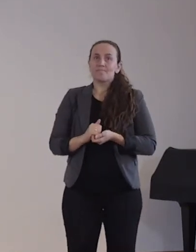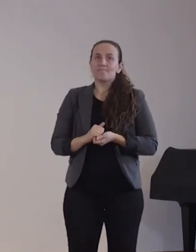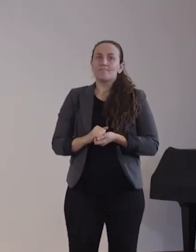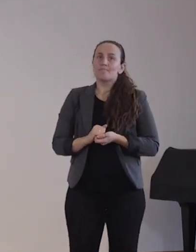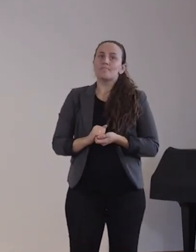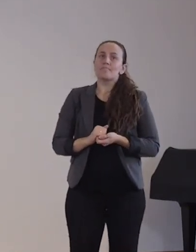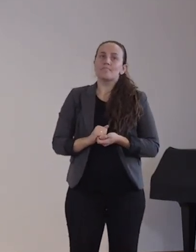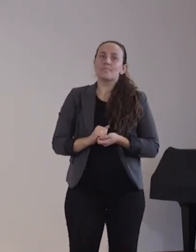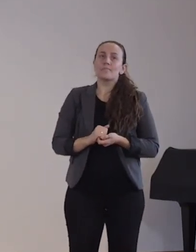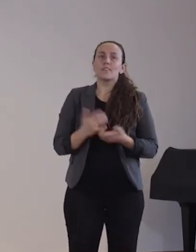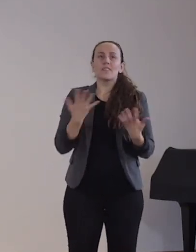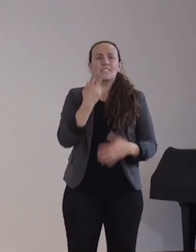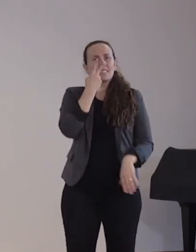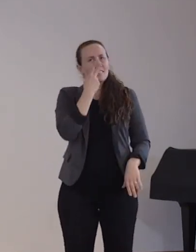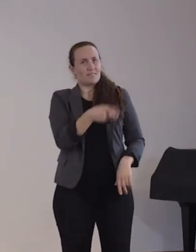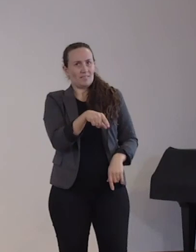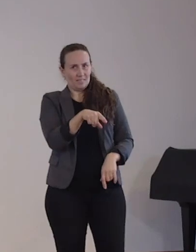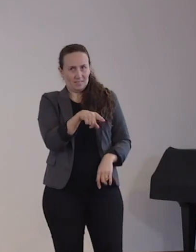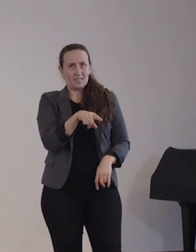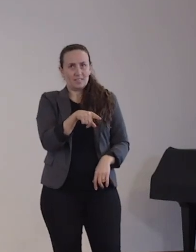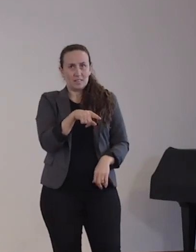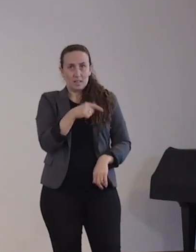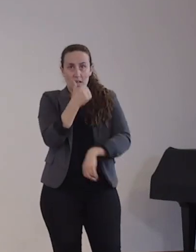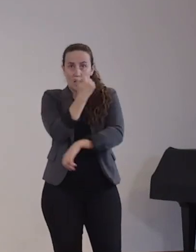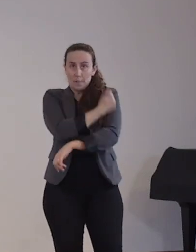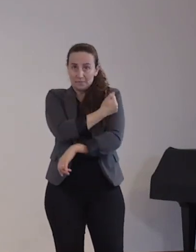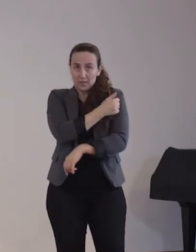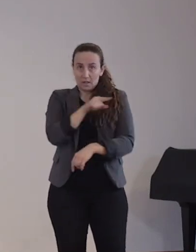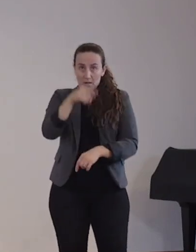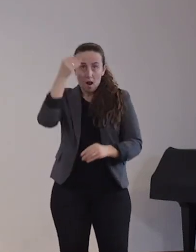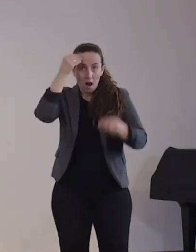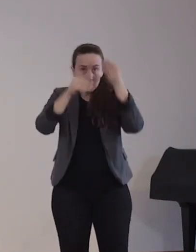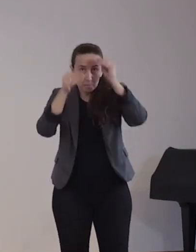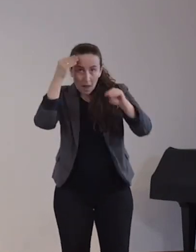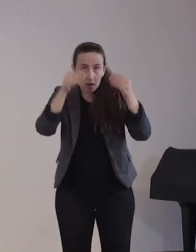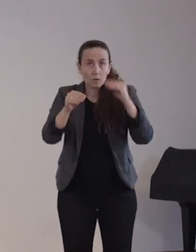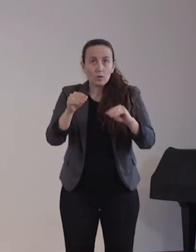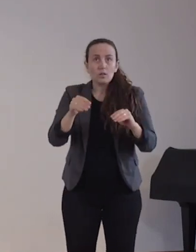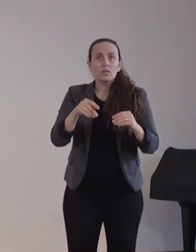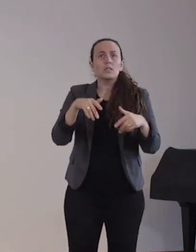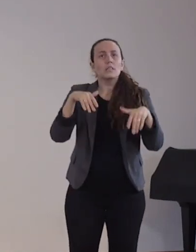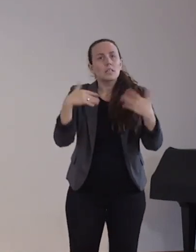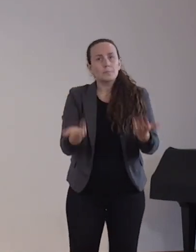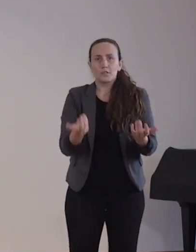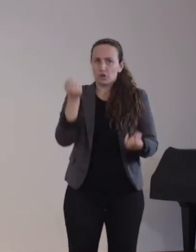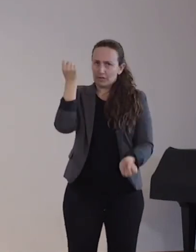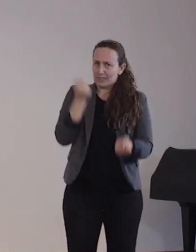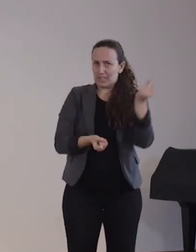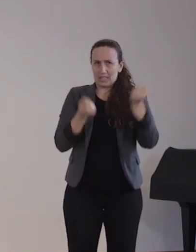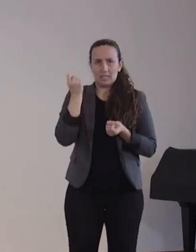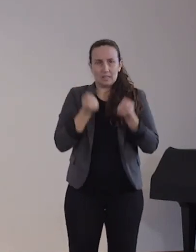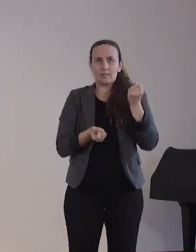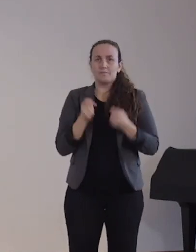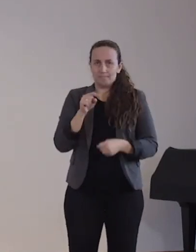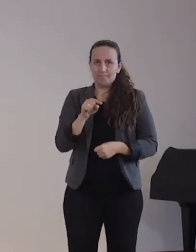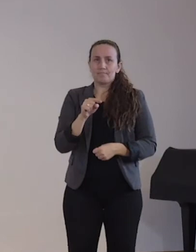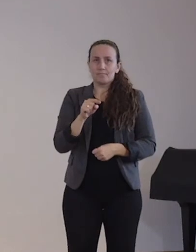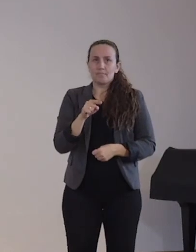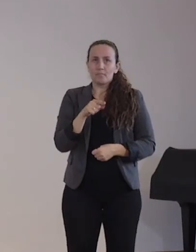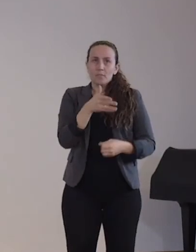Impfungen sehr viele Schwierigkeiten gibt für eine Reihe von Menschen. Es ist nicht